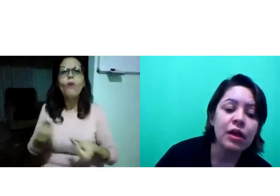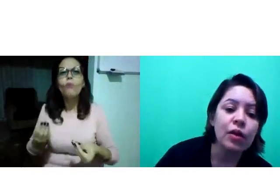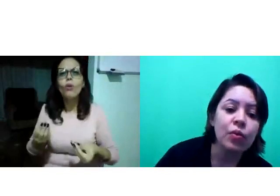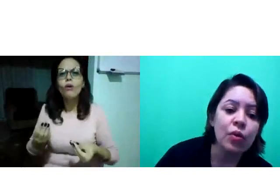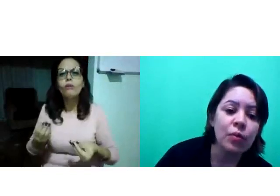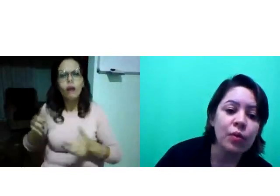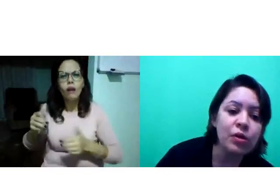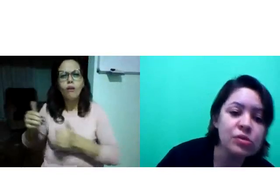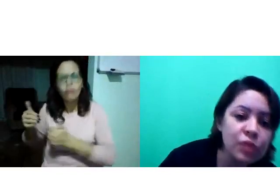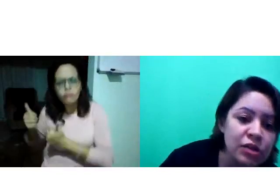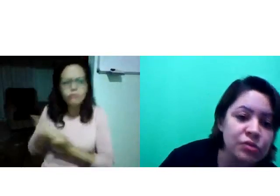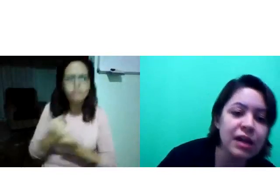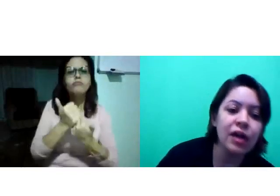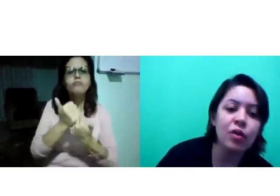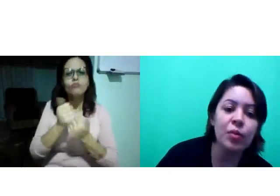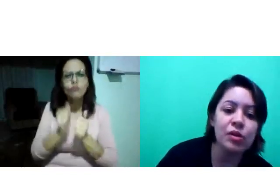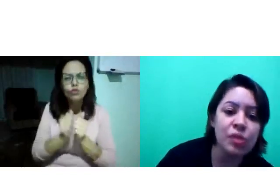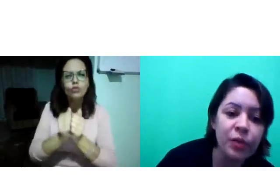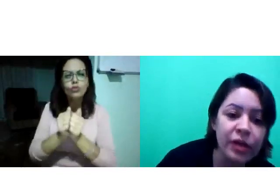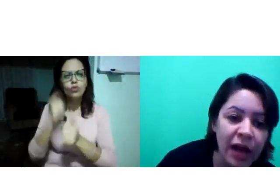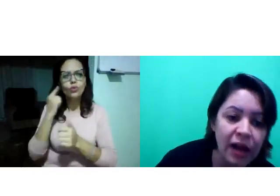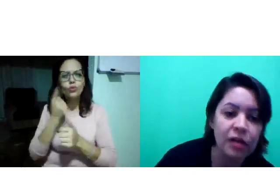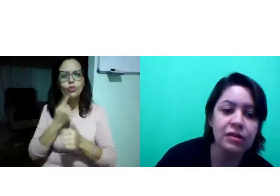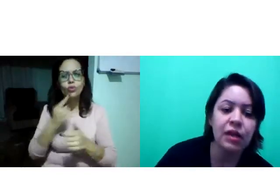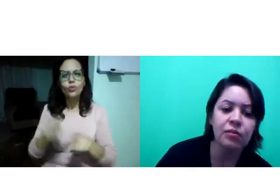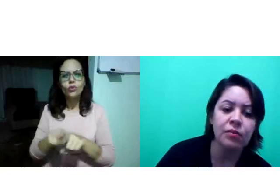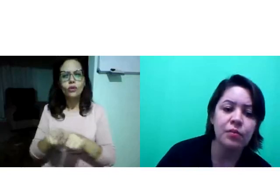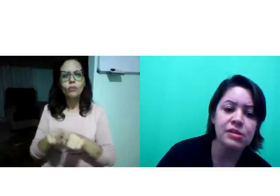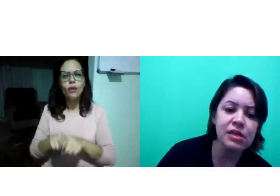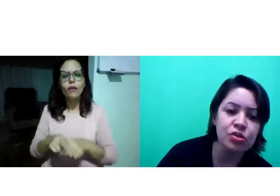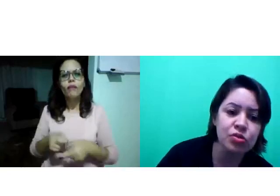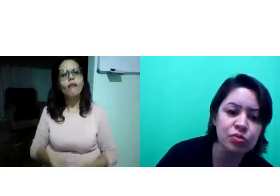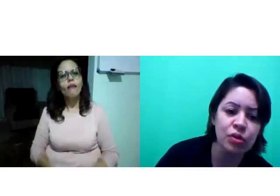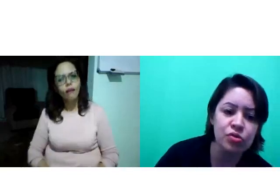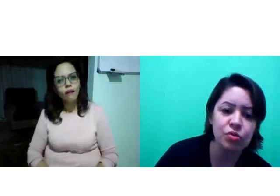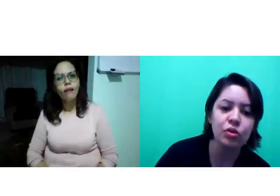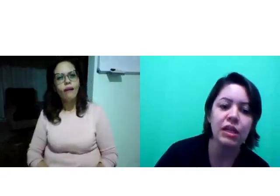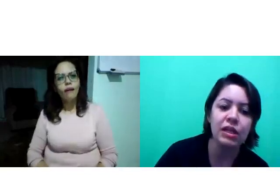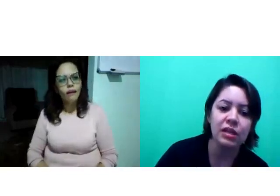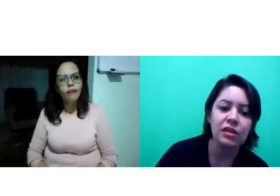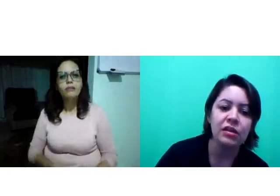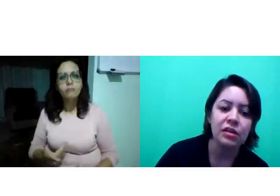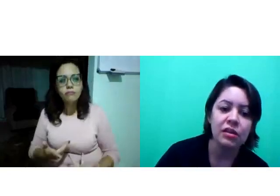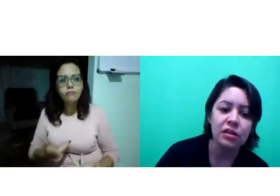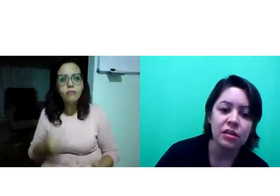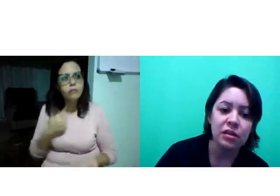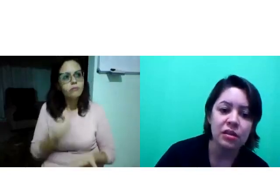E eu, como eu posso ajudar, como eu posso apoiar, né? Eu posso estar junto ao surdo ali.